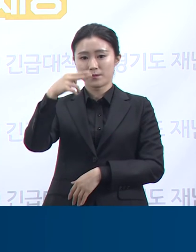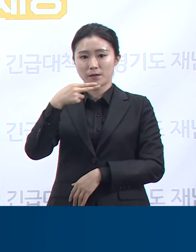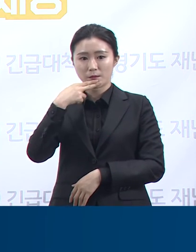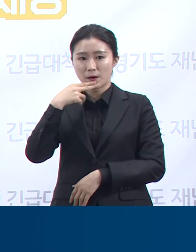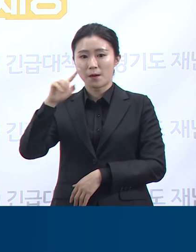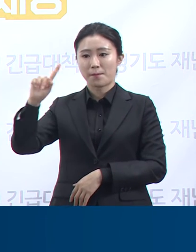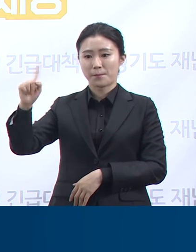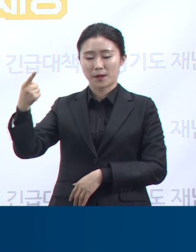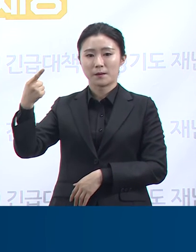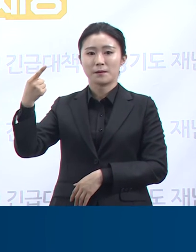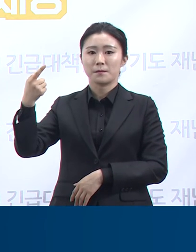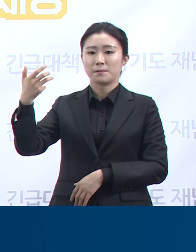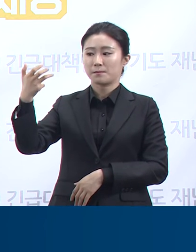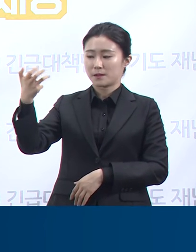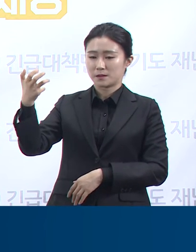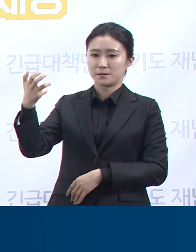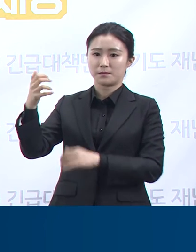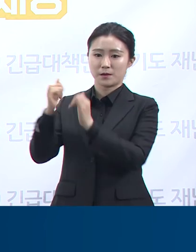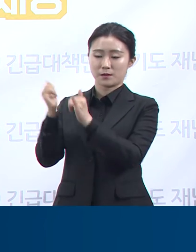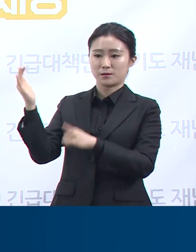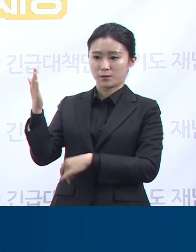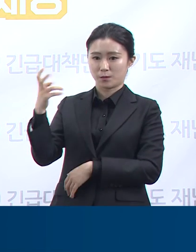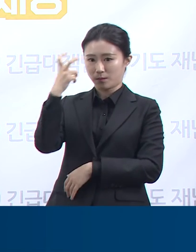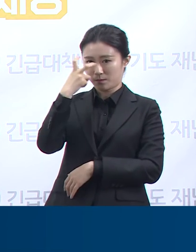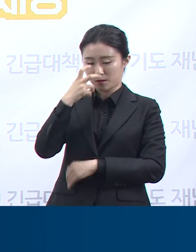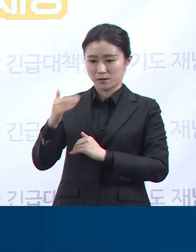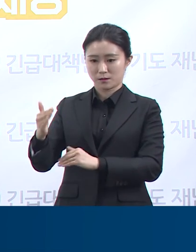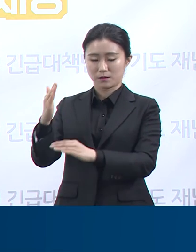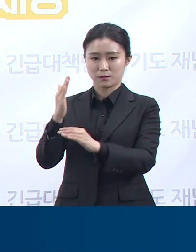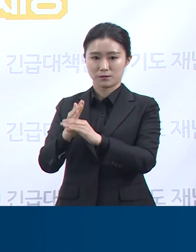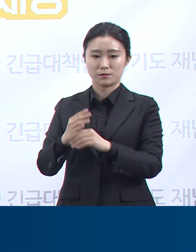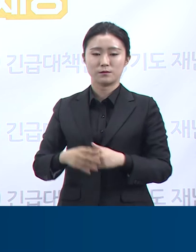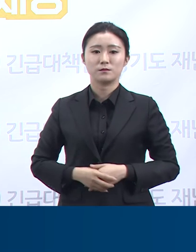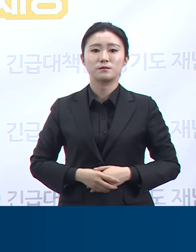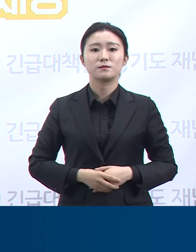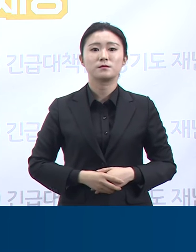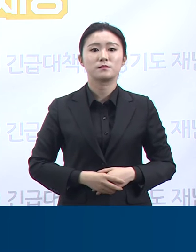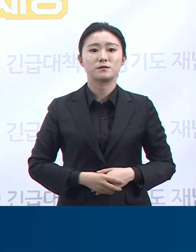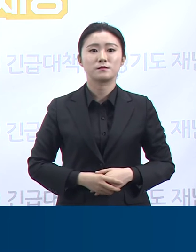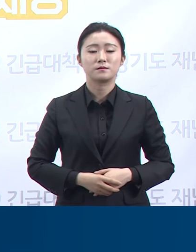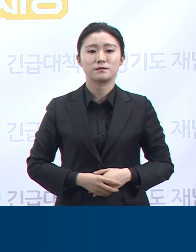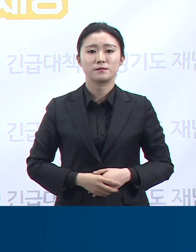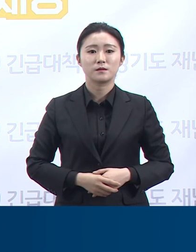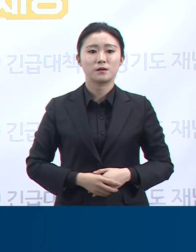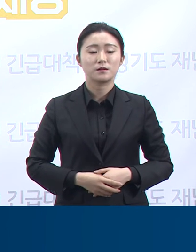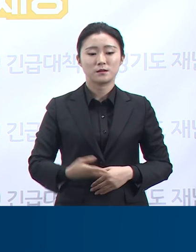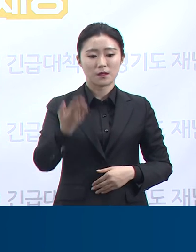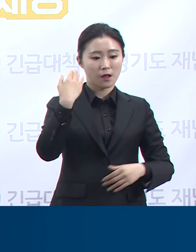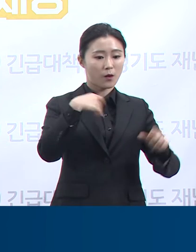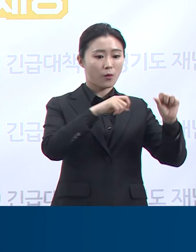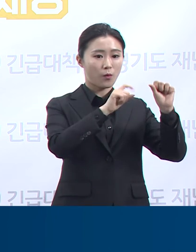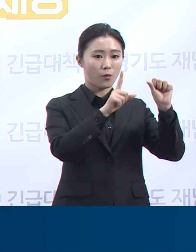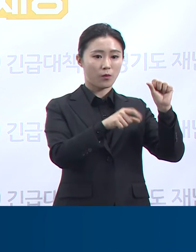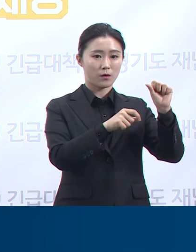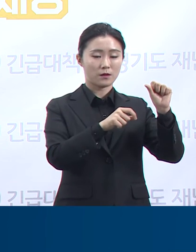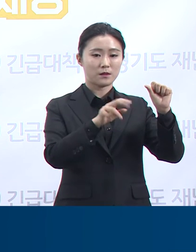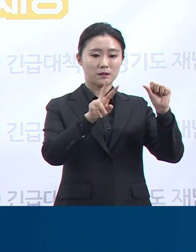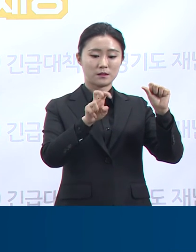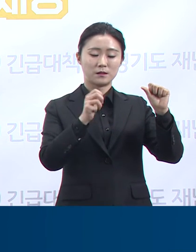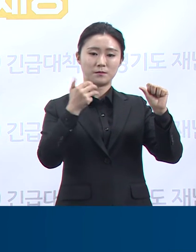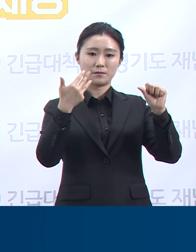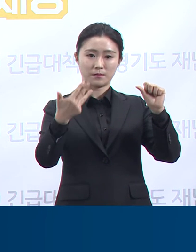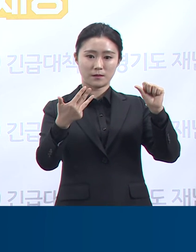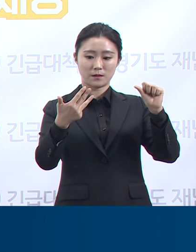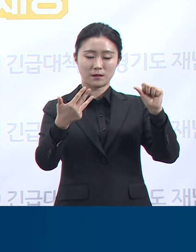광주시 행복한 요양원 확진 상황에 대해서 말씀드리겠습니다. 지난 5월 28일 해당 요양원의